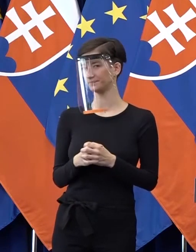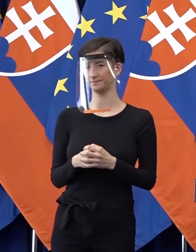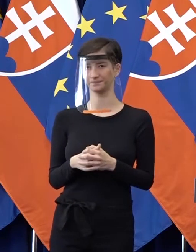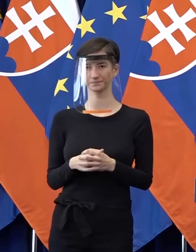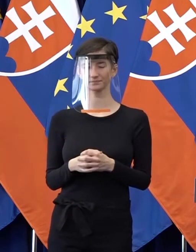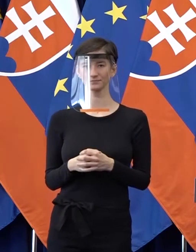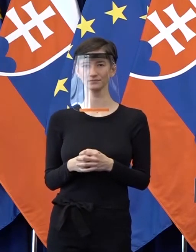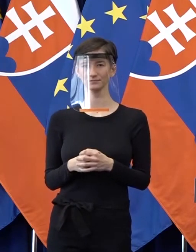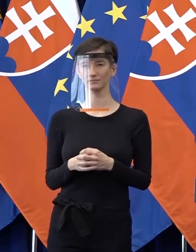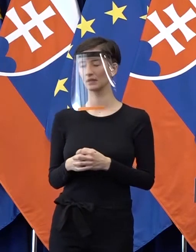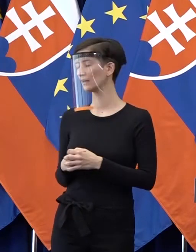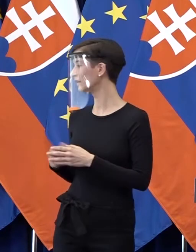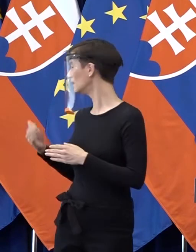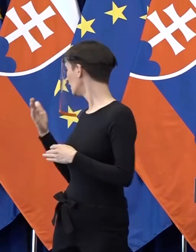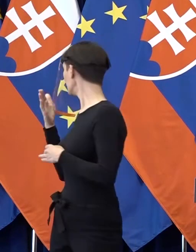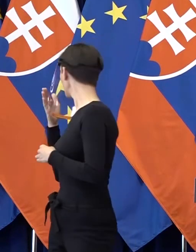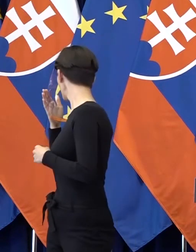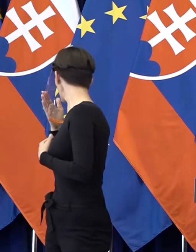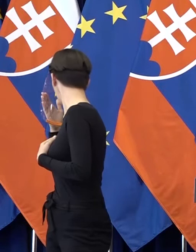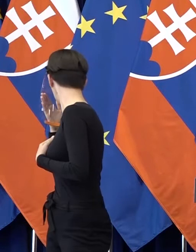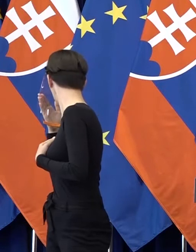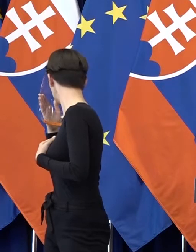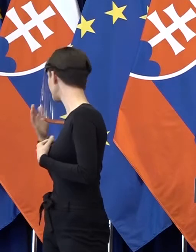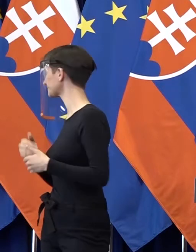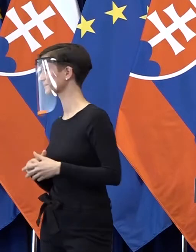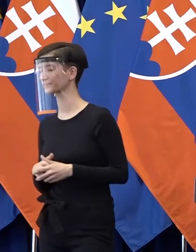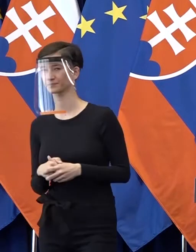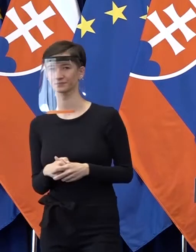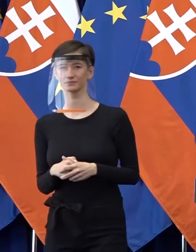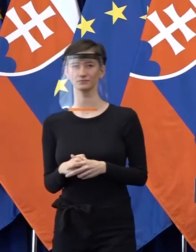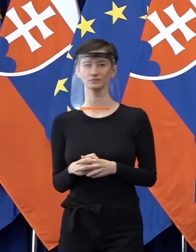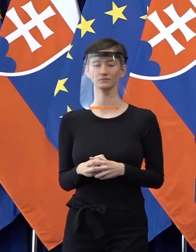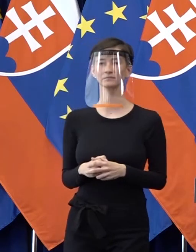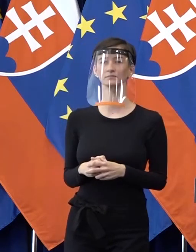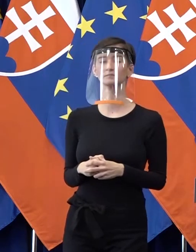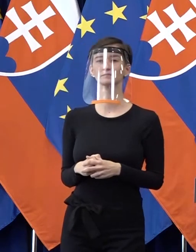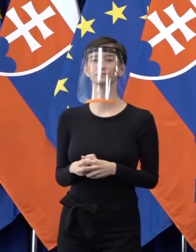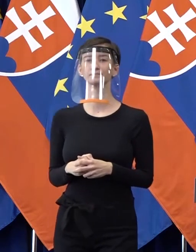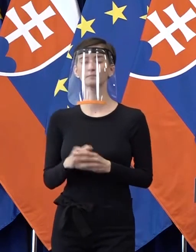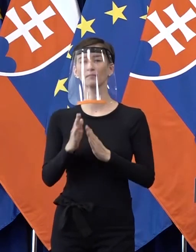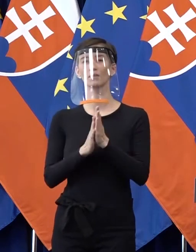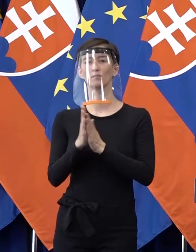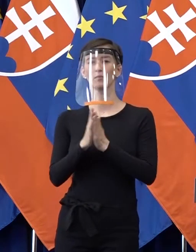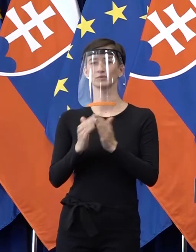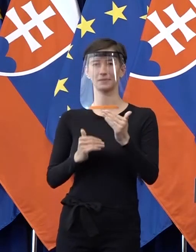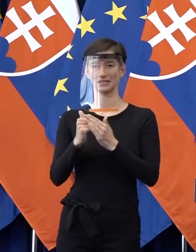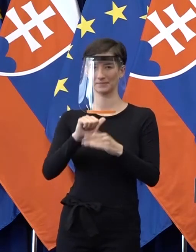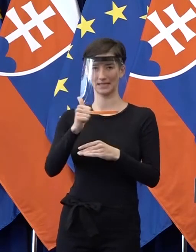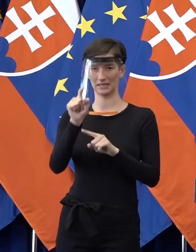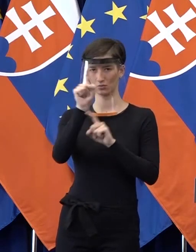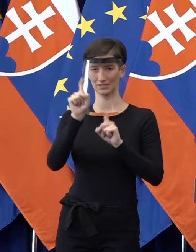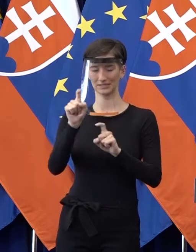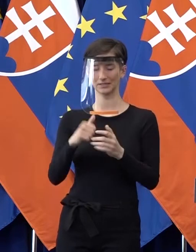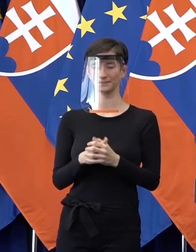určite pomôže. Nech sa páči, priestor na otázky. Nech sa páči, predtým než dám slovo slovenskej televízii, by som vás poprosila tak maximálne jednu, dve otázky. Ďakujem veľmi